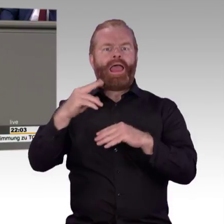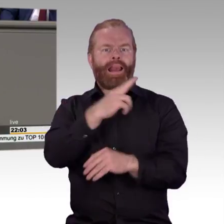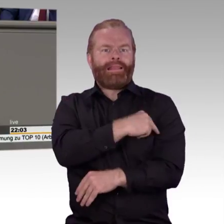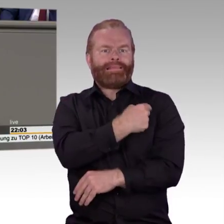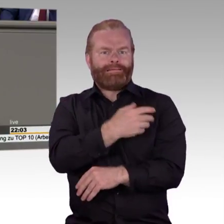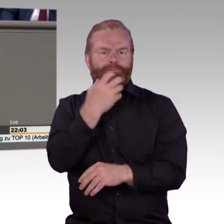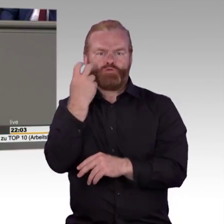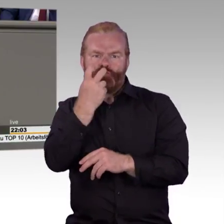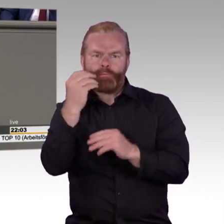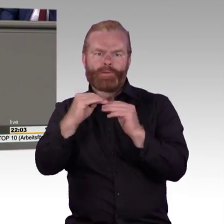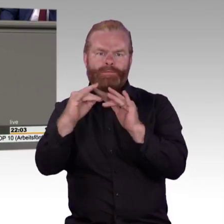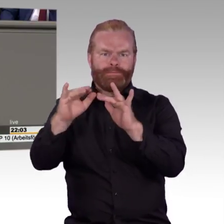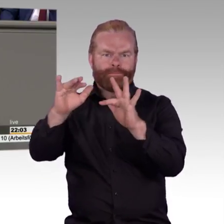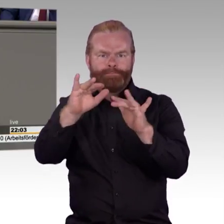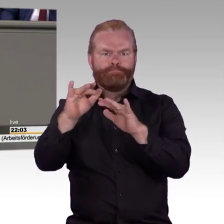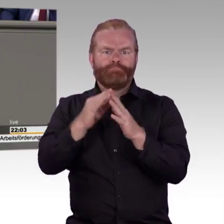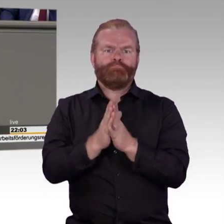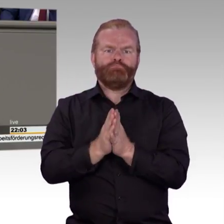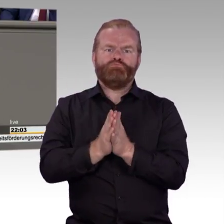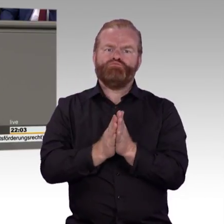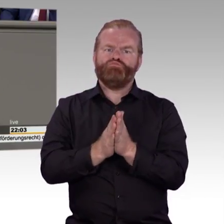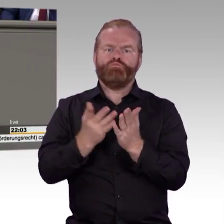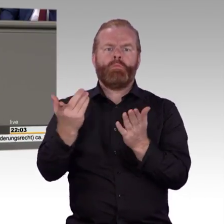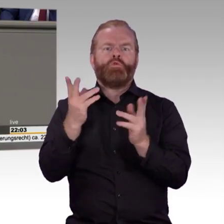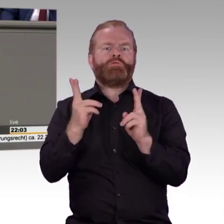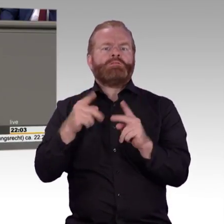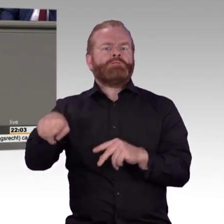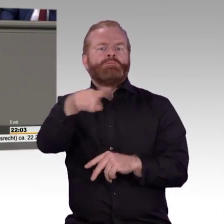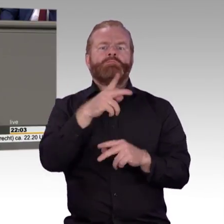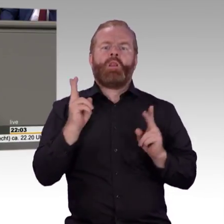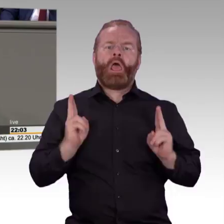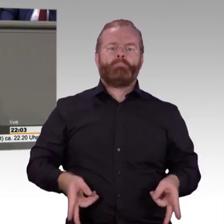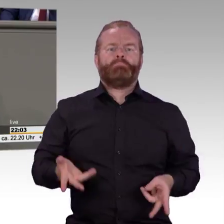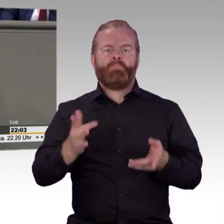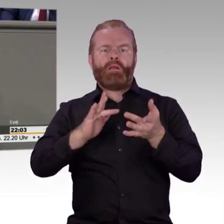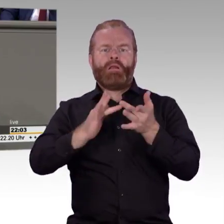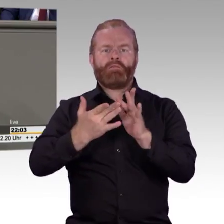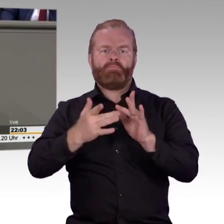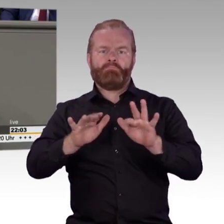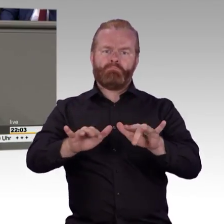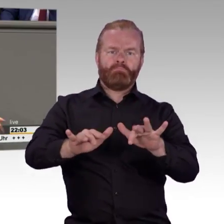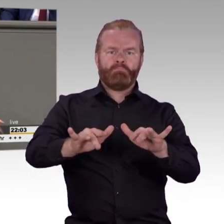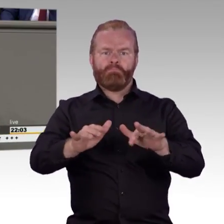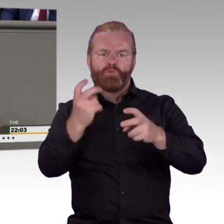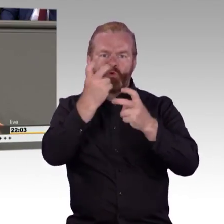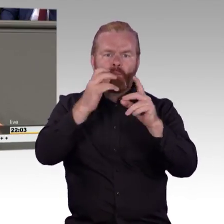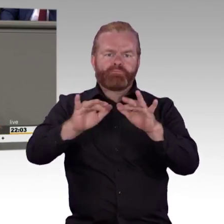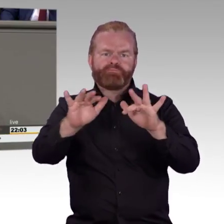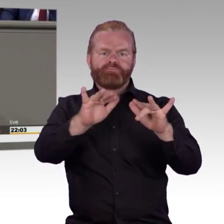dass diese Seiten nicht barrierefrei waren. Es handelt sich hier ja um klassische Sozialleistungserbringer.